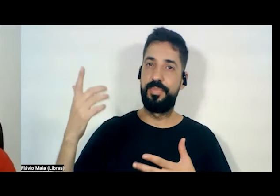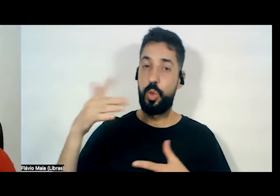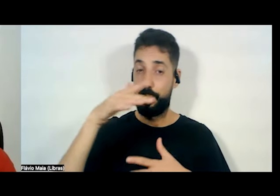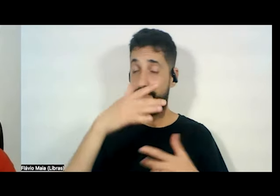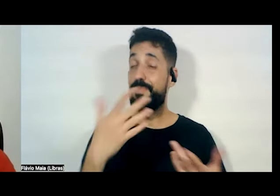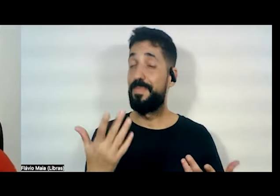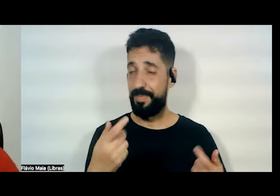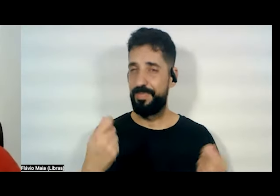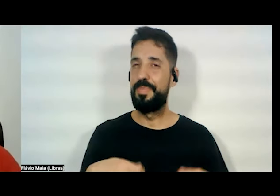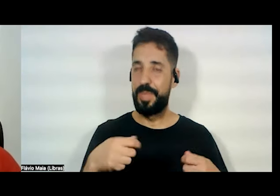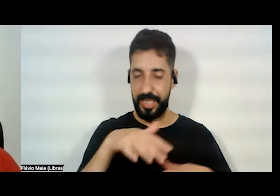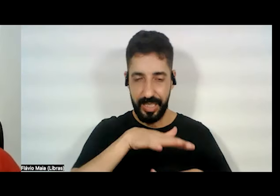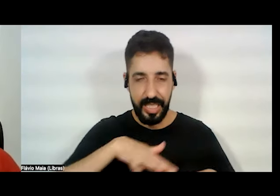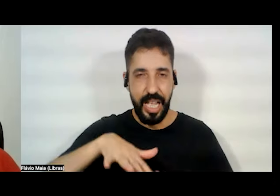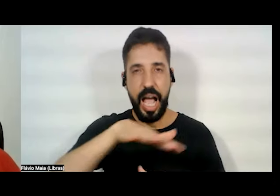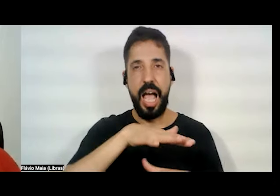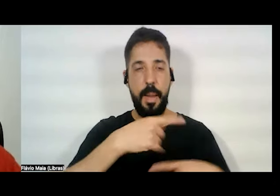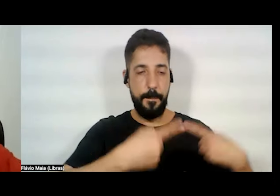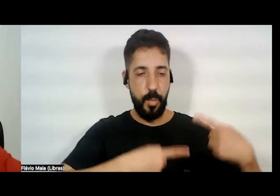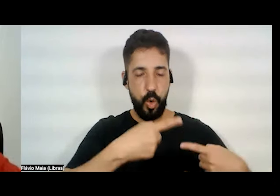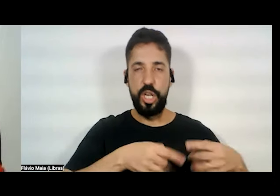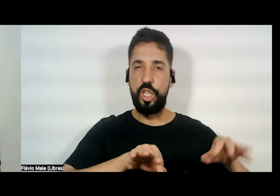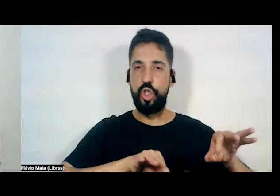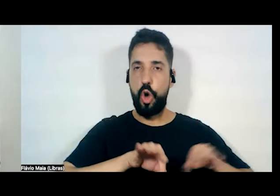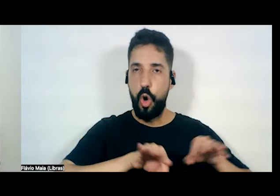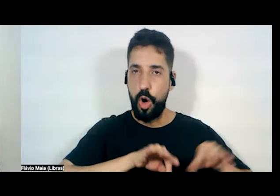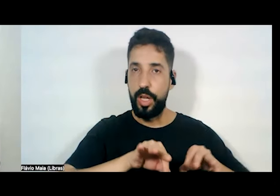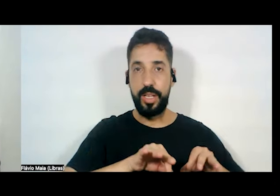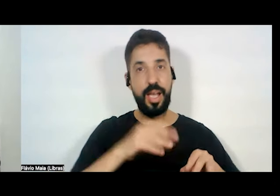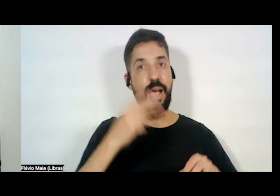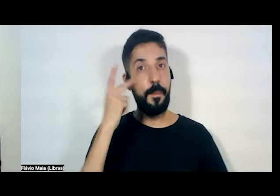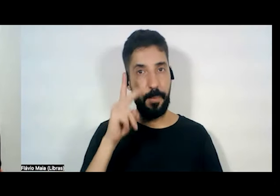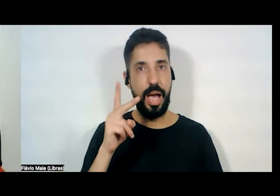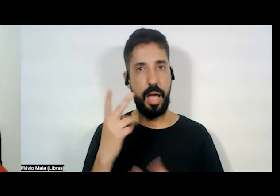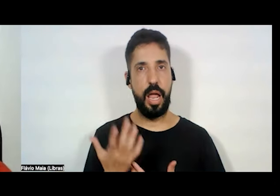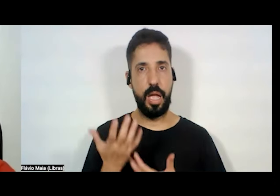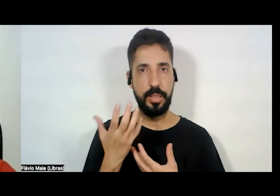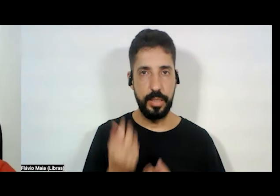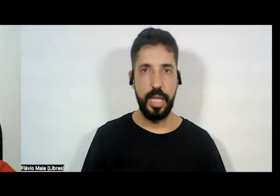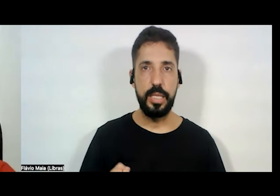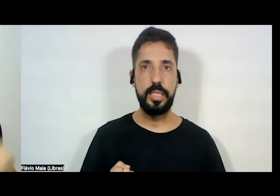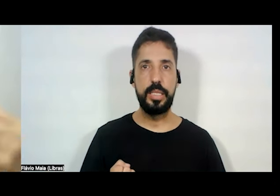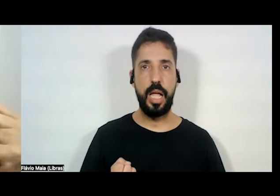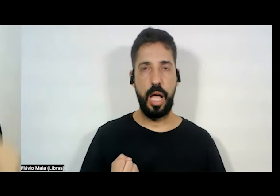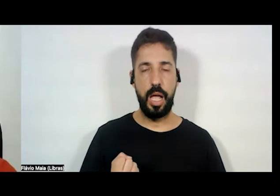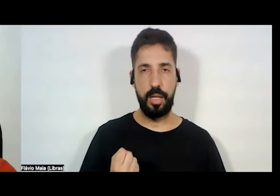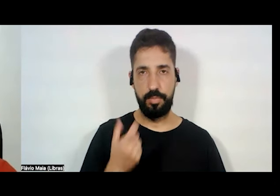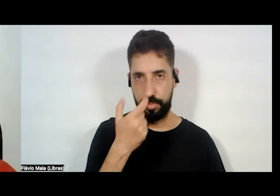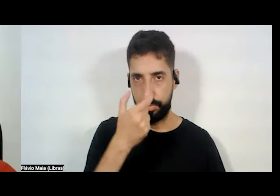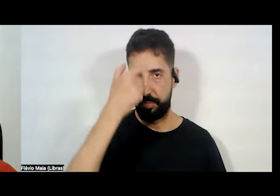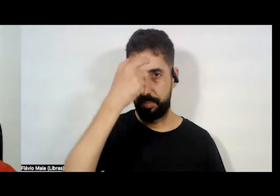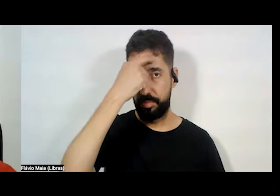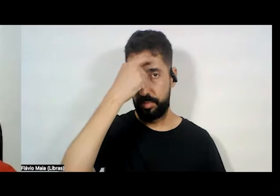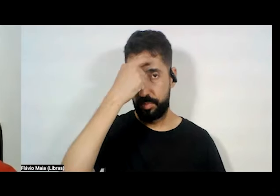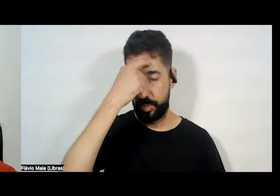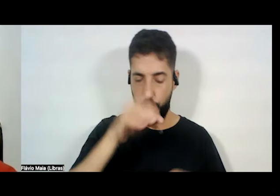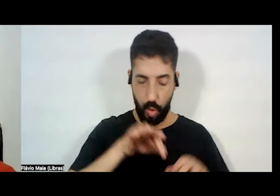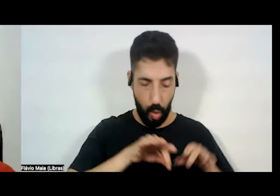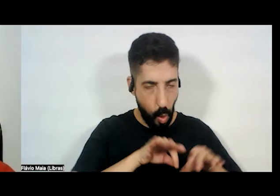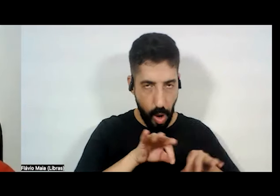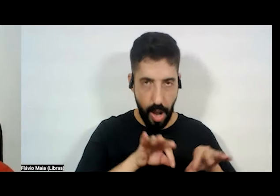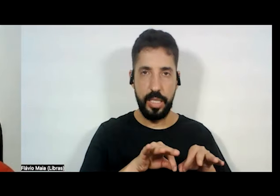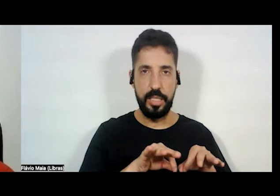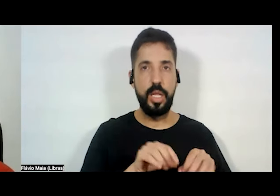organizativa, em que a gente realmente assuma conscientemente, de forma organizada, a